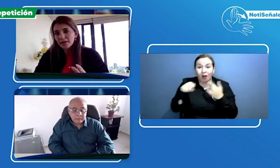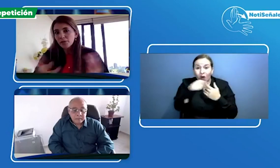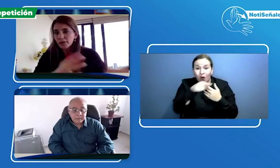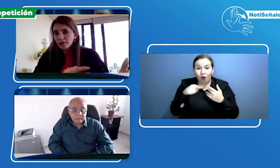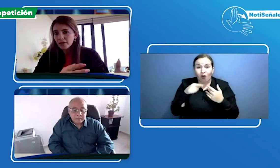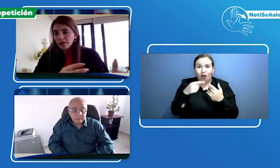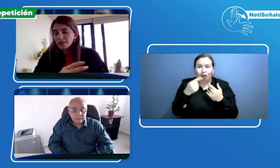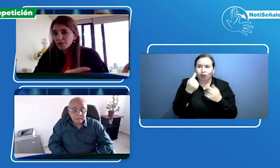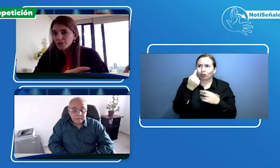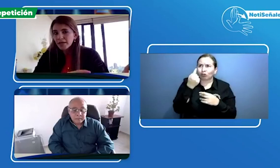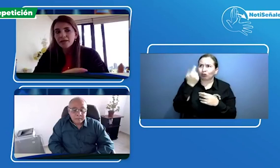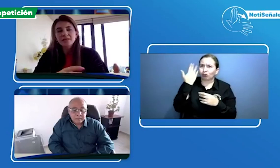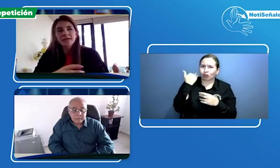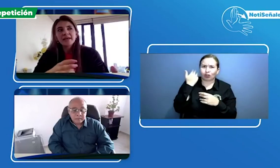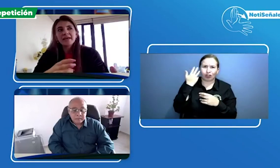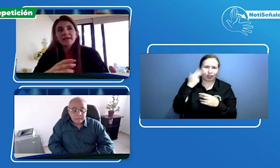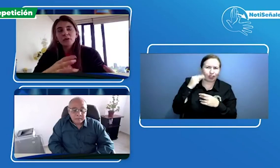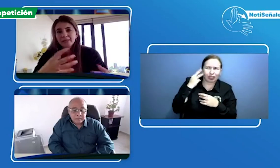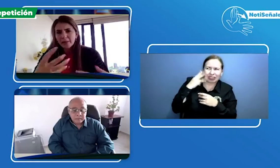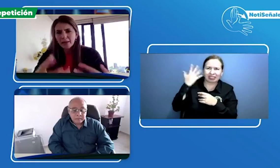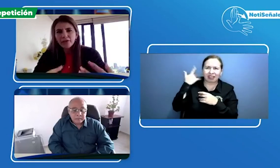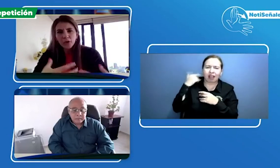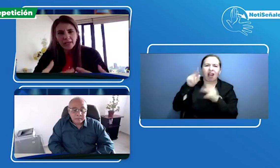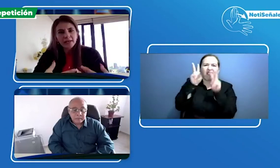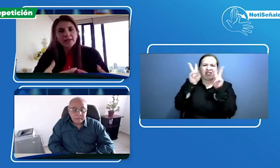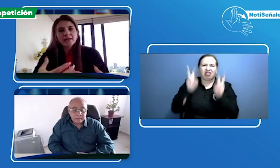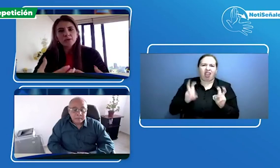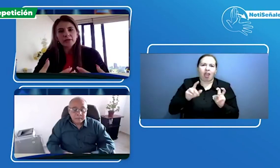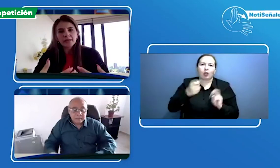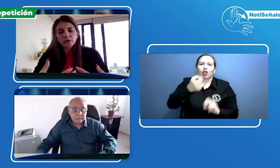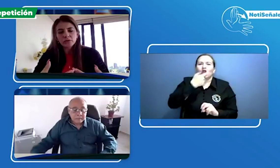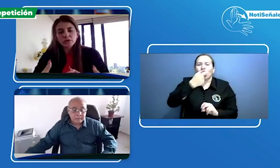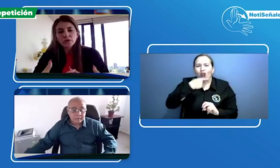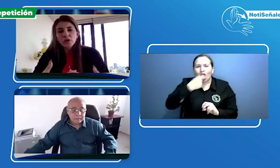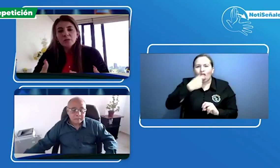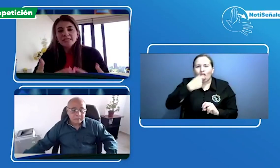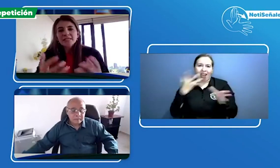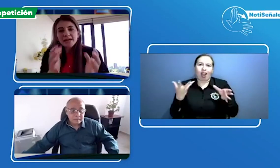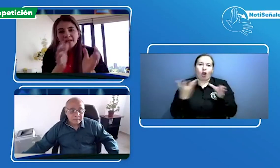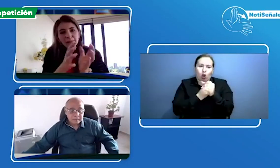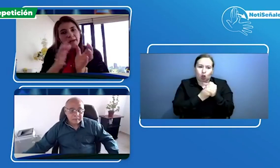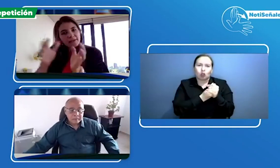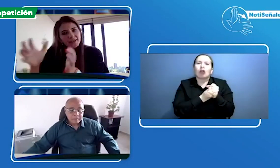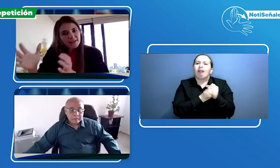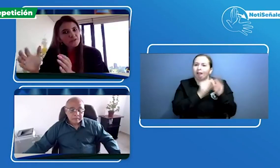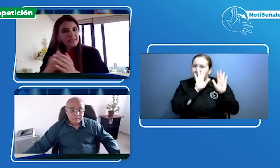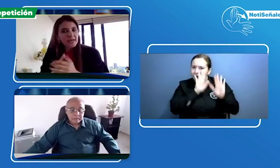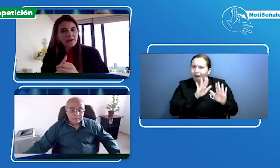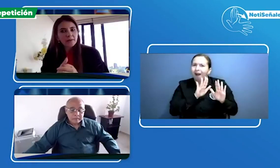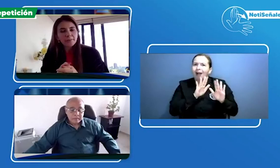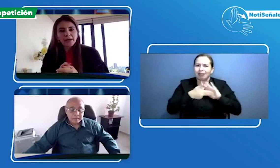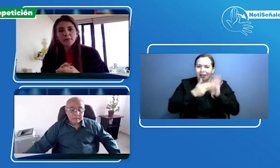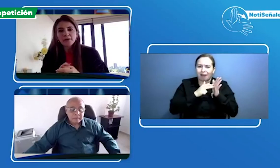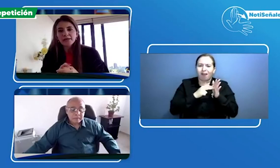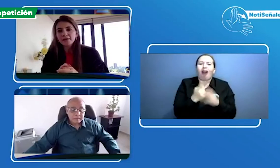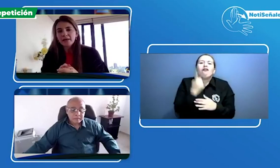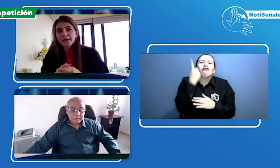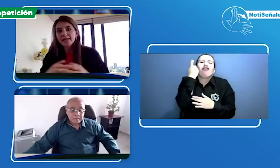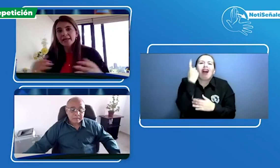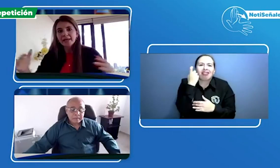unos días todo el tema de droguerías con la inclusión pues esa era la parte que nos faltaba para poder generar